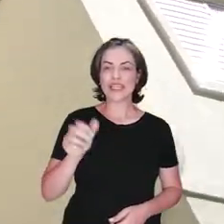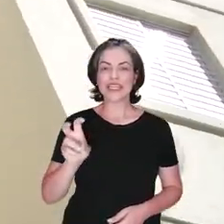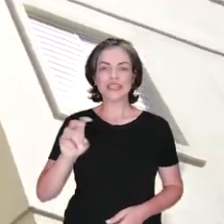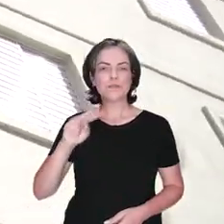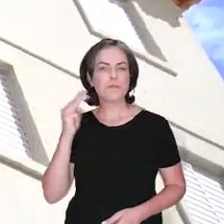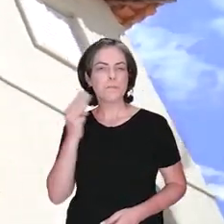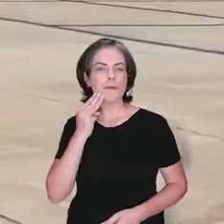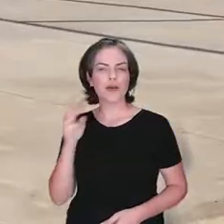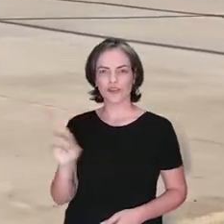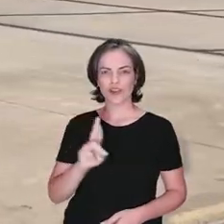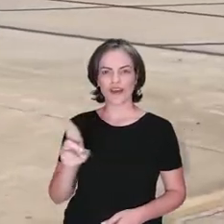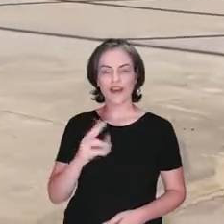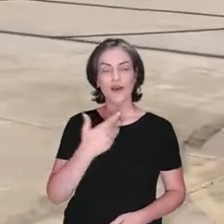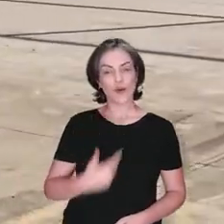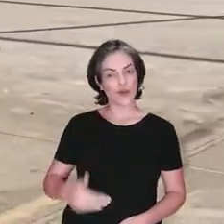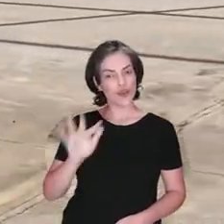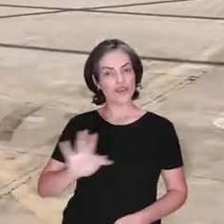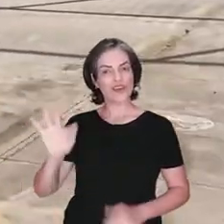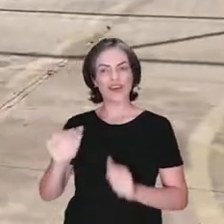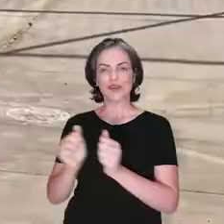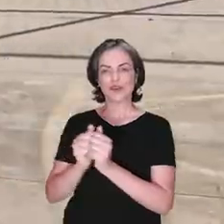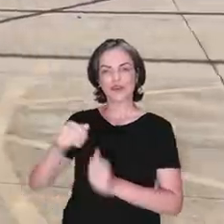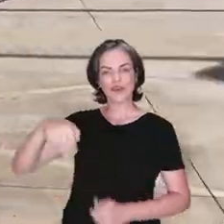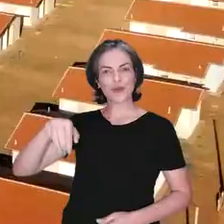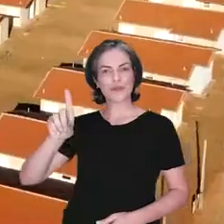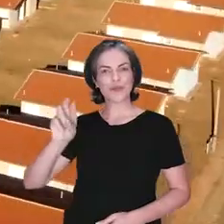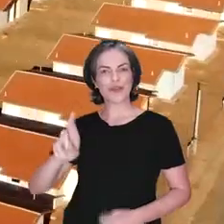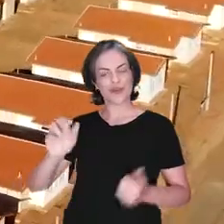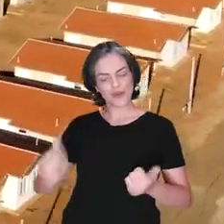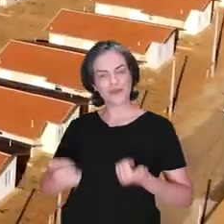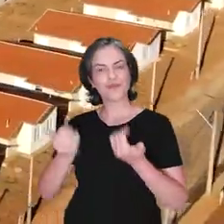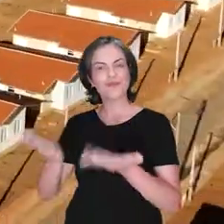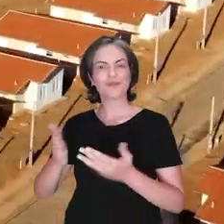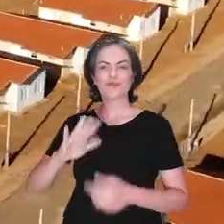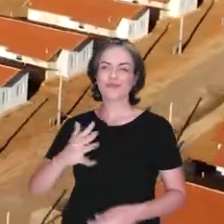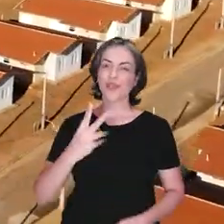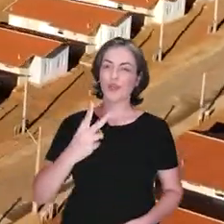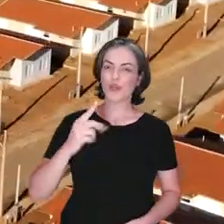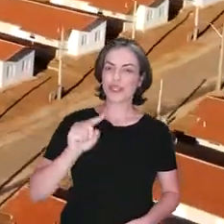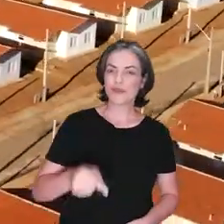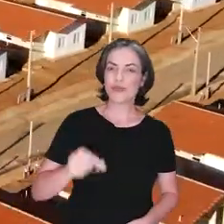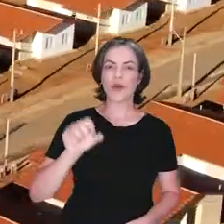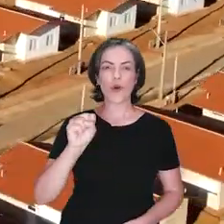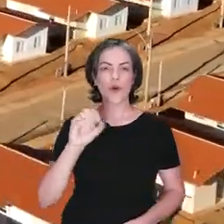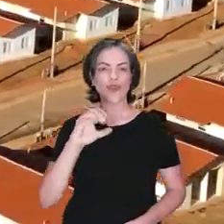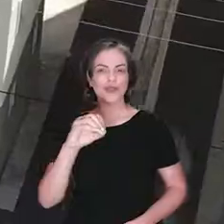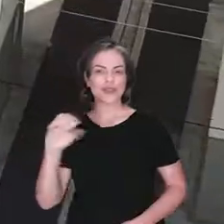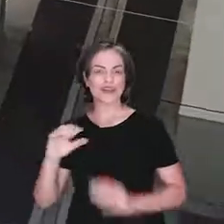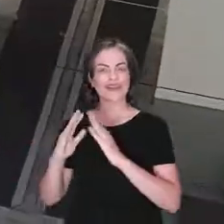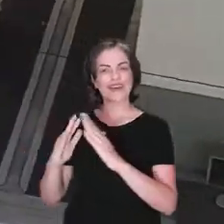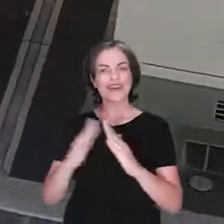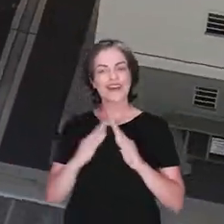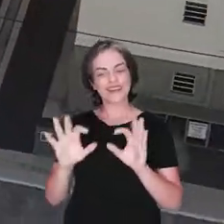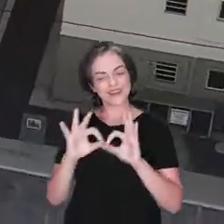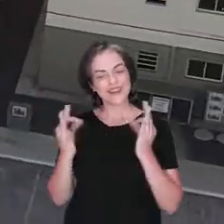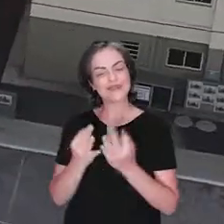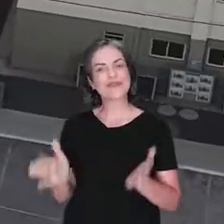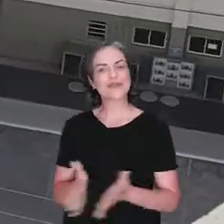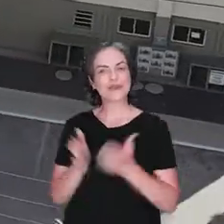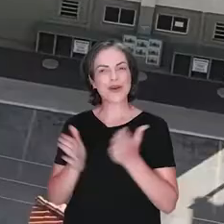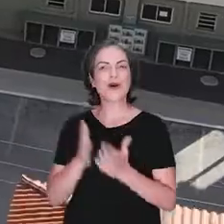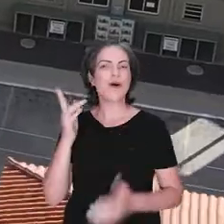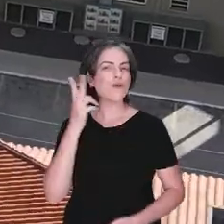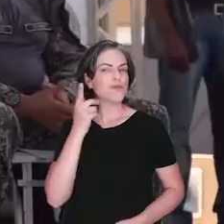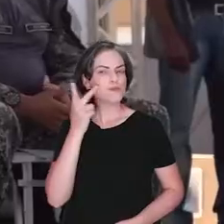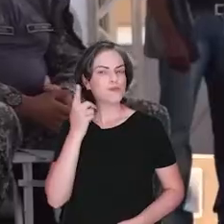milhões de reais, o governo federal, por meio do MDR, entregou cerca de 2.800 moradias para famílias de baixa renda